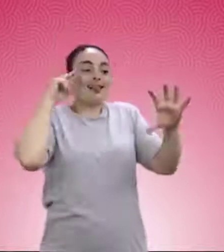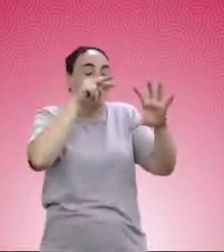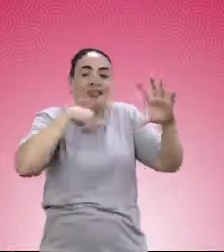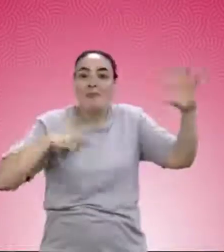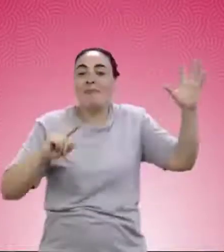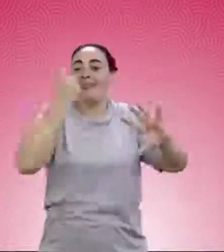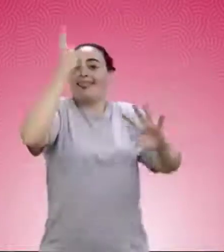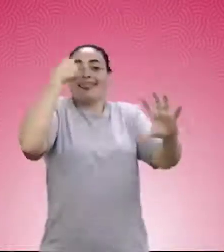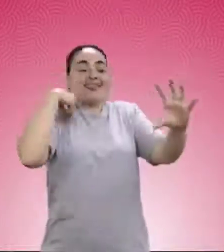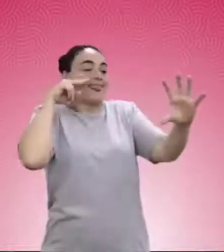vez que la veía.